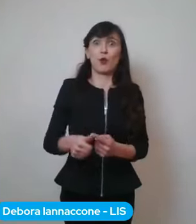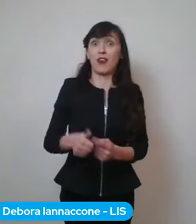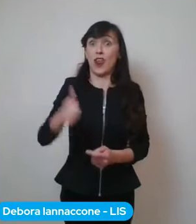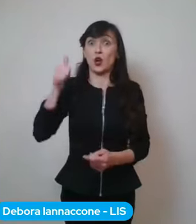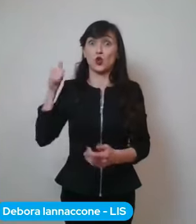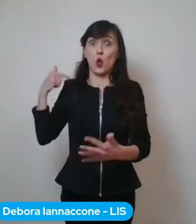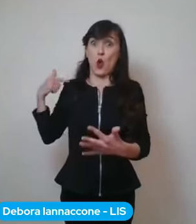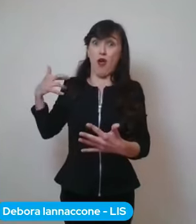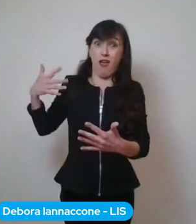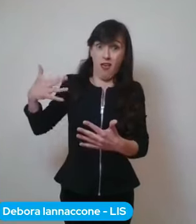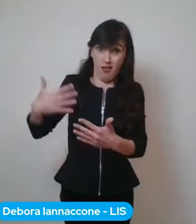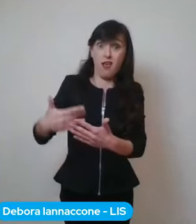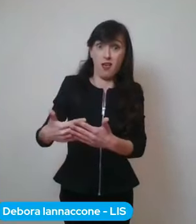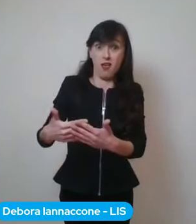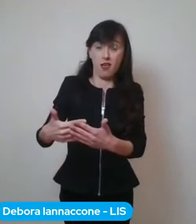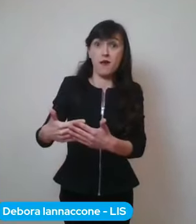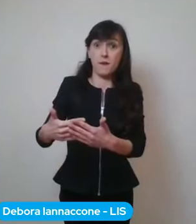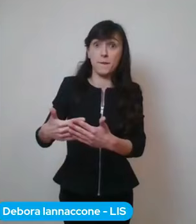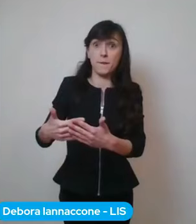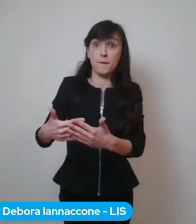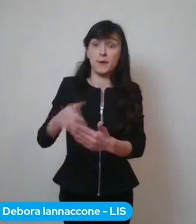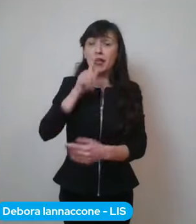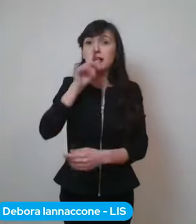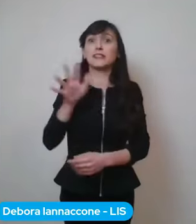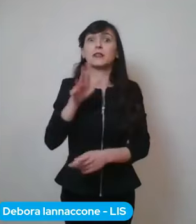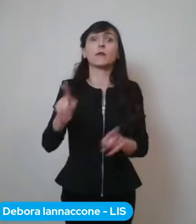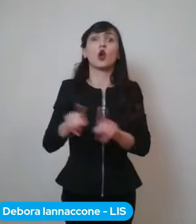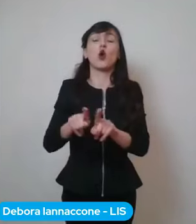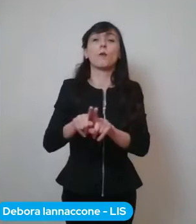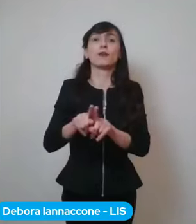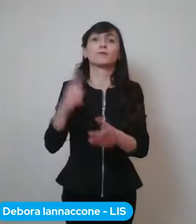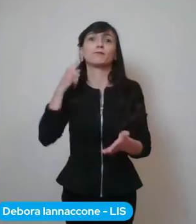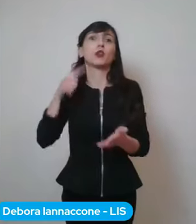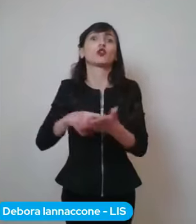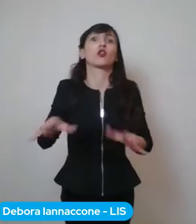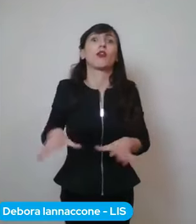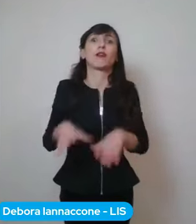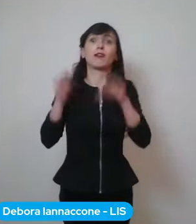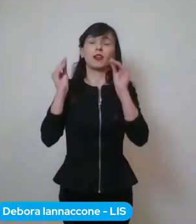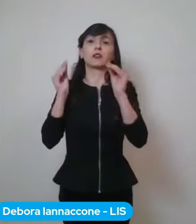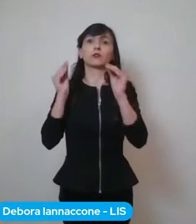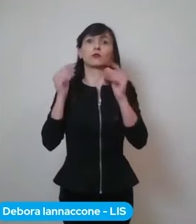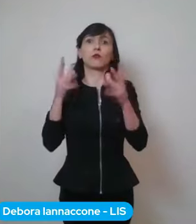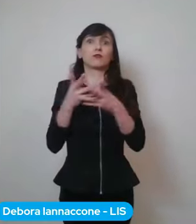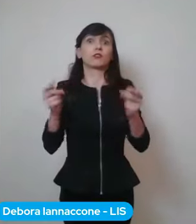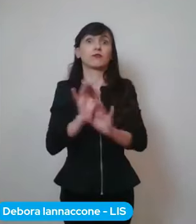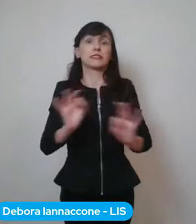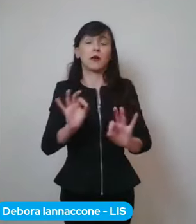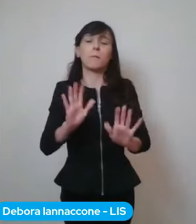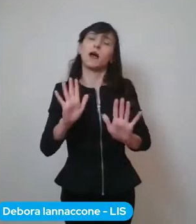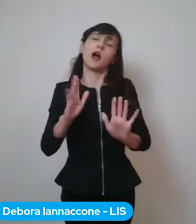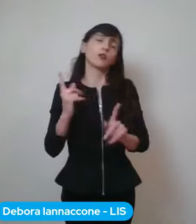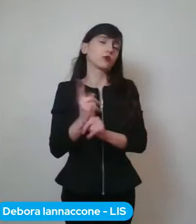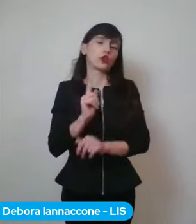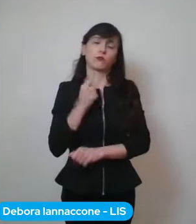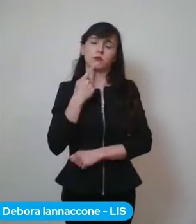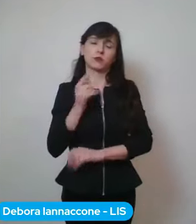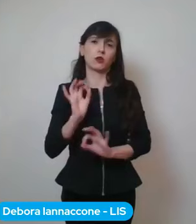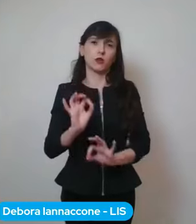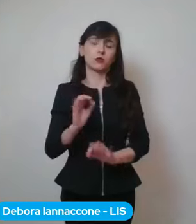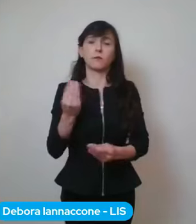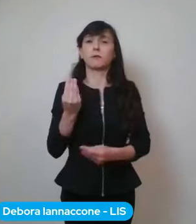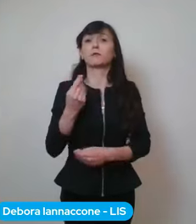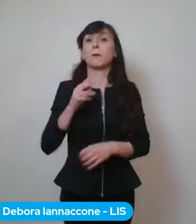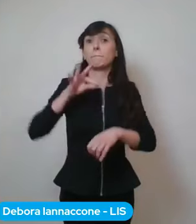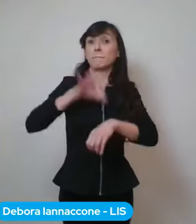tornati al punto di partenza, non dobbiamo dire così. Dobbiamo dire che conosciamo questa malattia, ne conosciamo